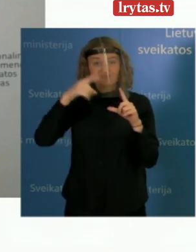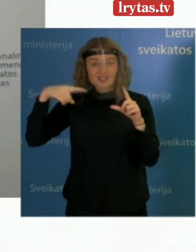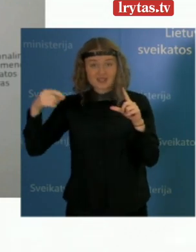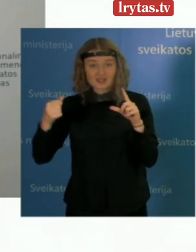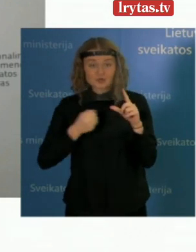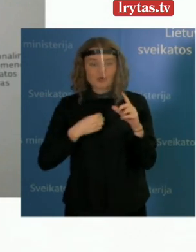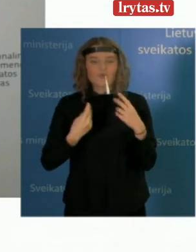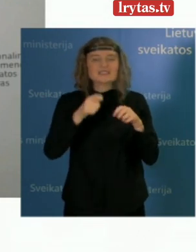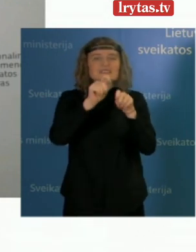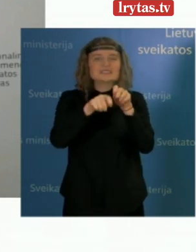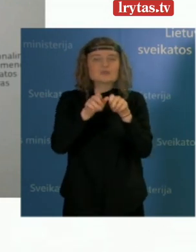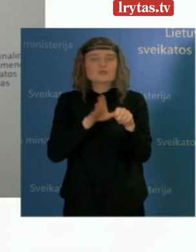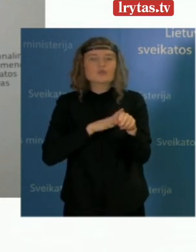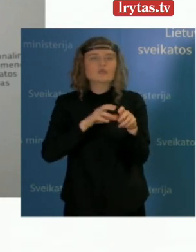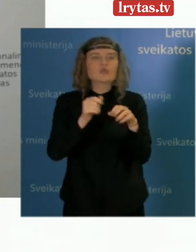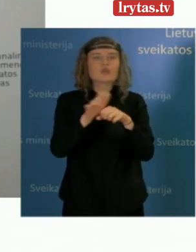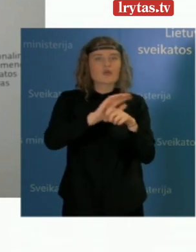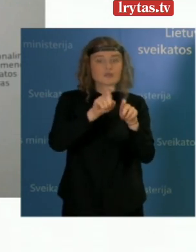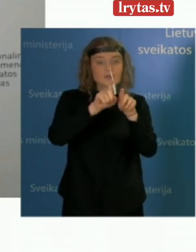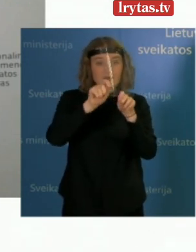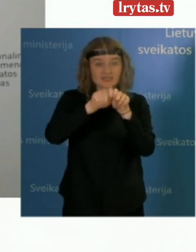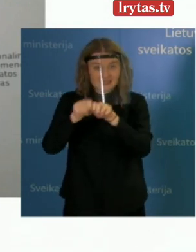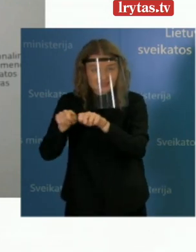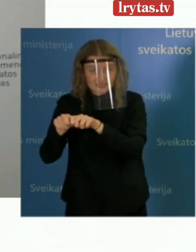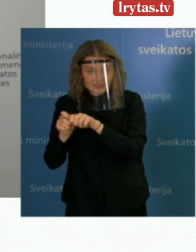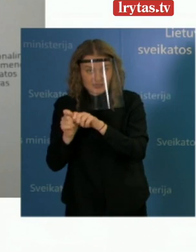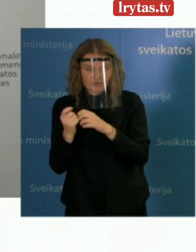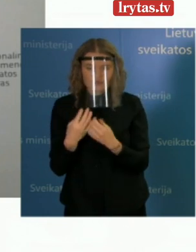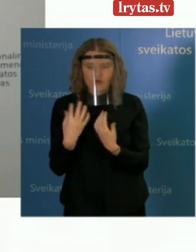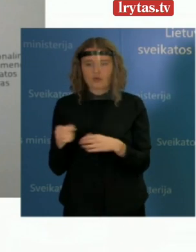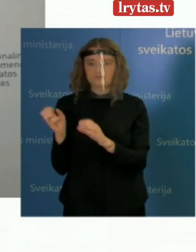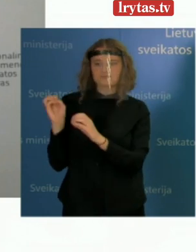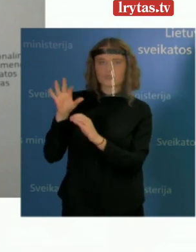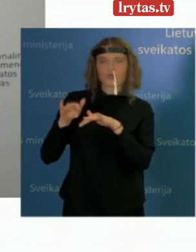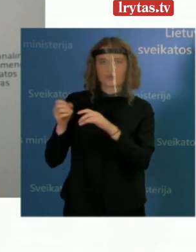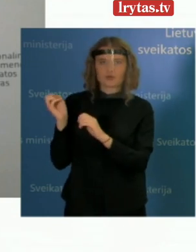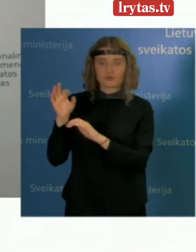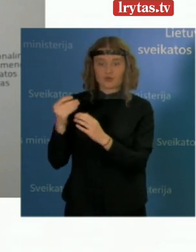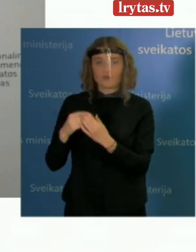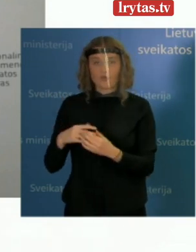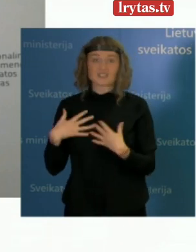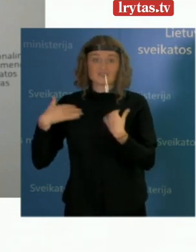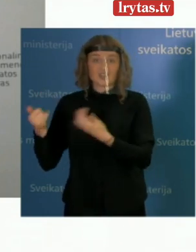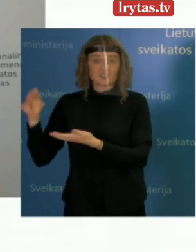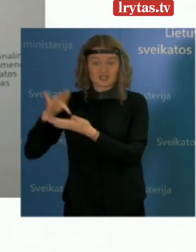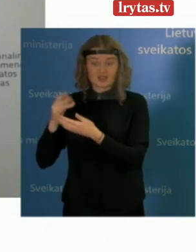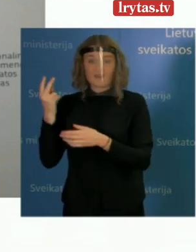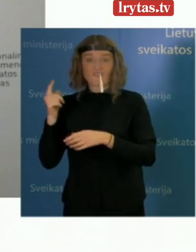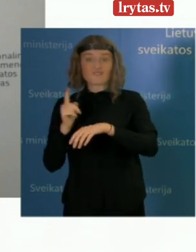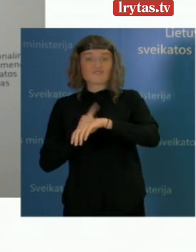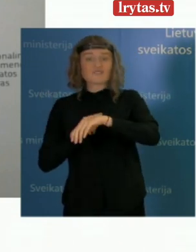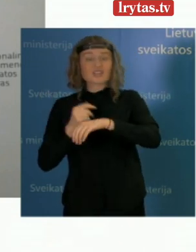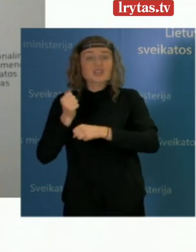testų, kurie pateko į mūsų sistemas, mūsų darbo laiku, tai yra Nacionalinio visuomenės veikatos centro darbo laiku, pateko